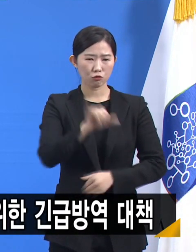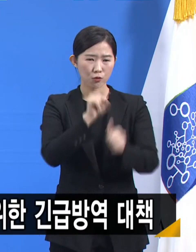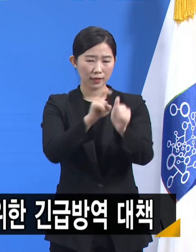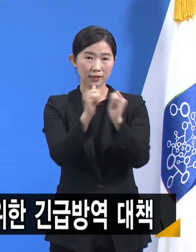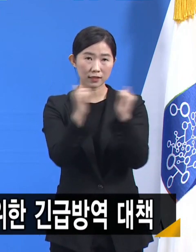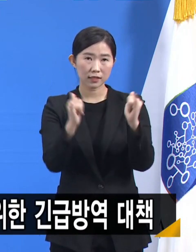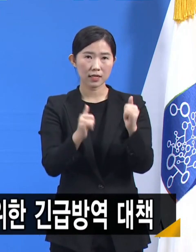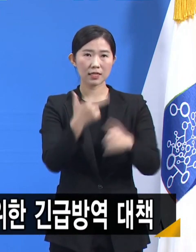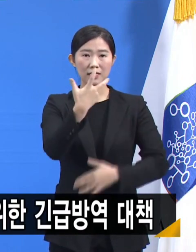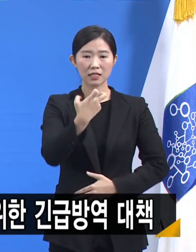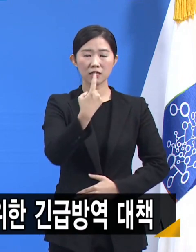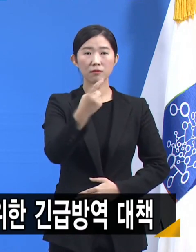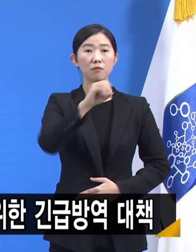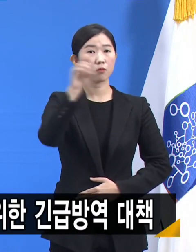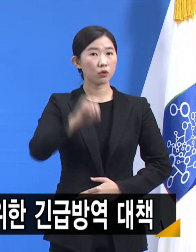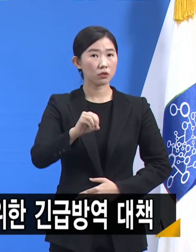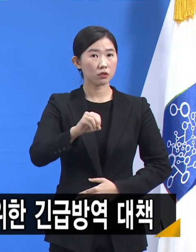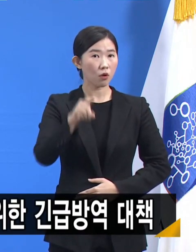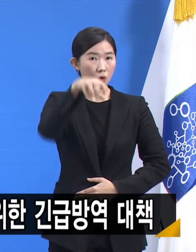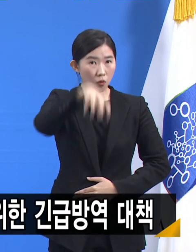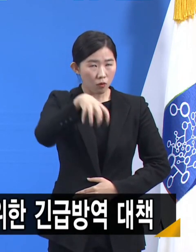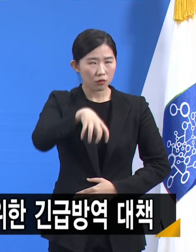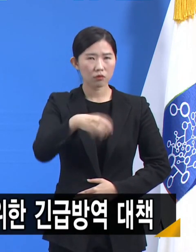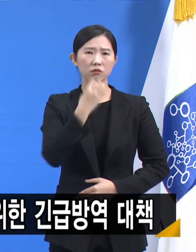수도권에서 발생했습니다.